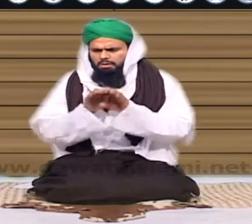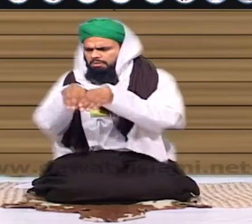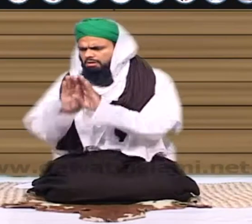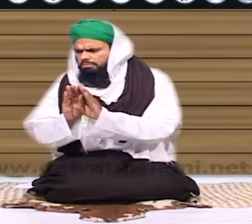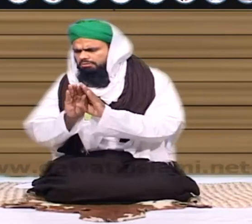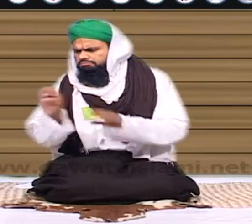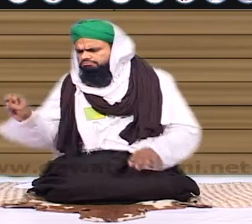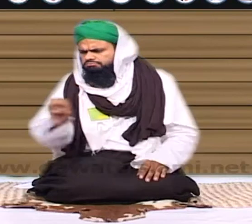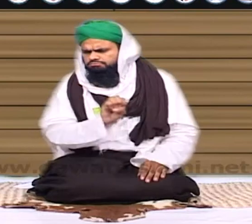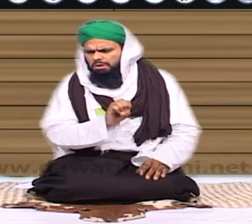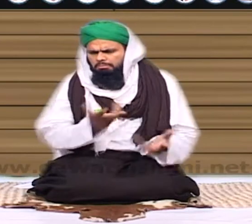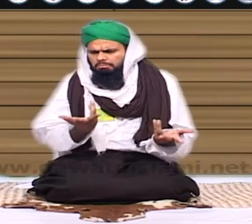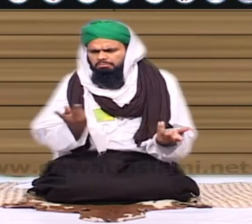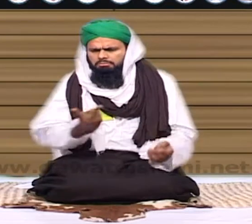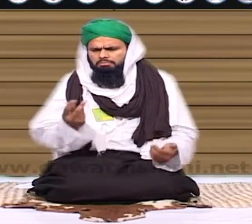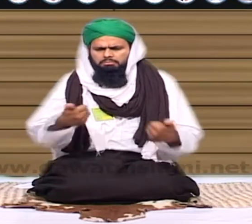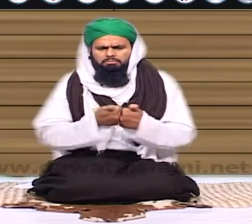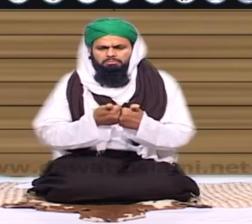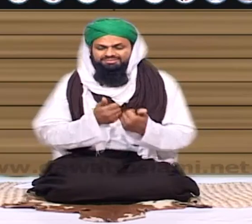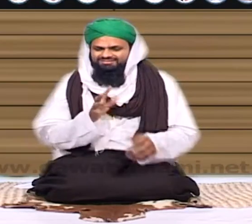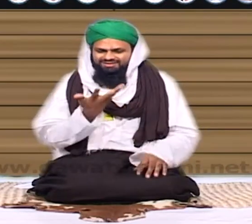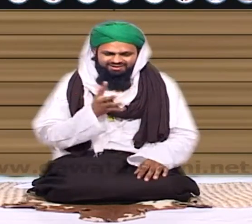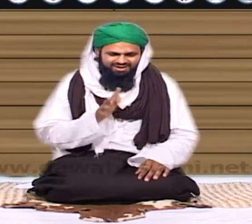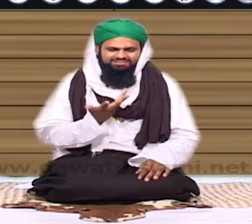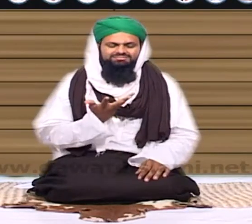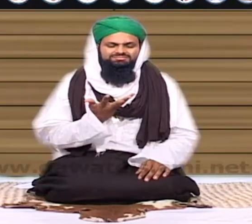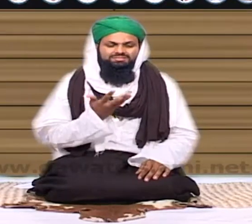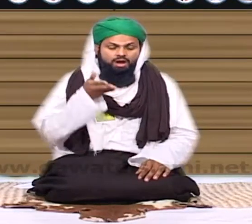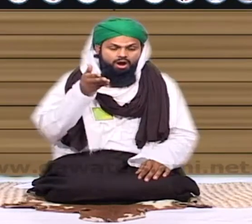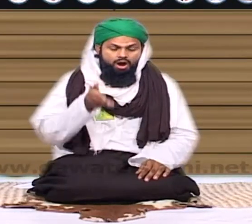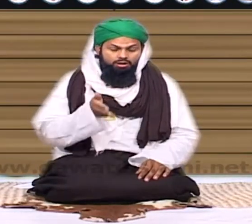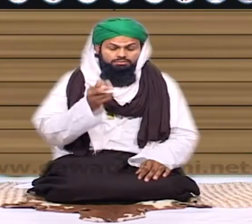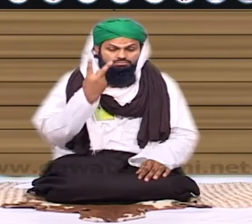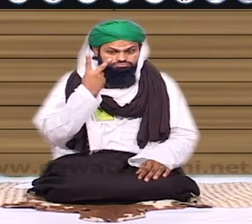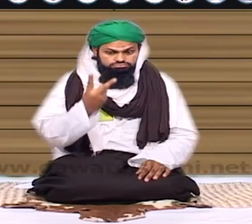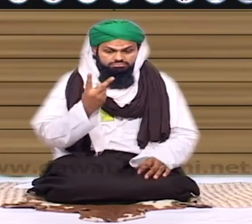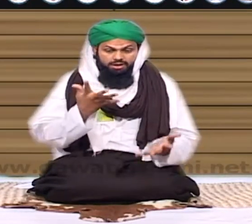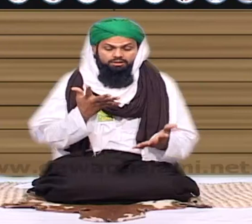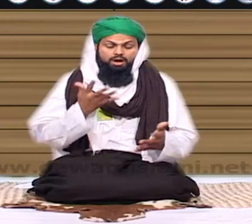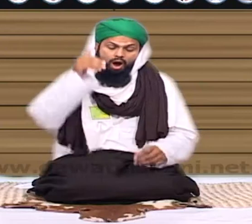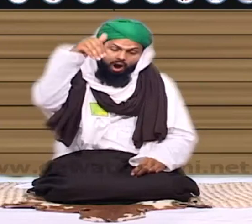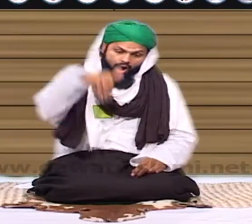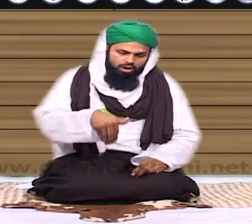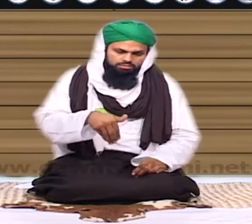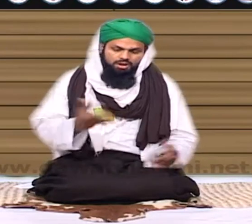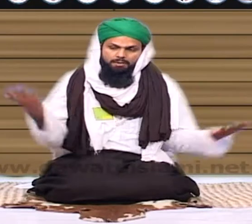بظاہر تو ہمیں کچھ بھی نظر نہیں آتا ہم کھوٹ کر نال دیتے لیکن یہ برزخ کا معاملہ بڑا